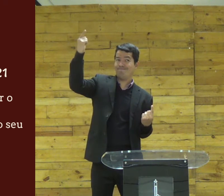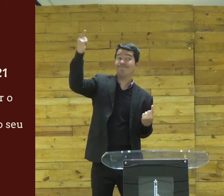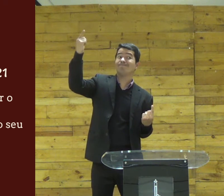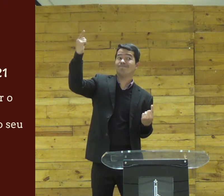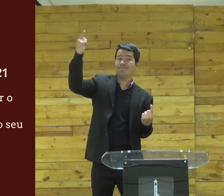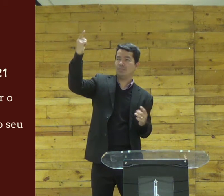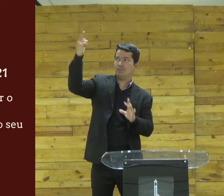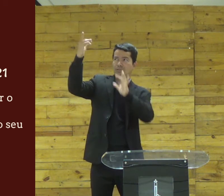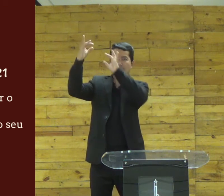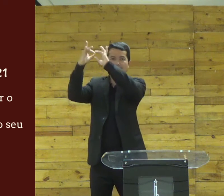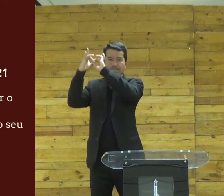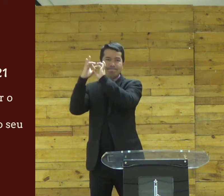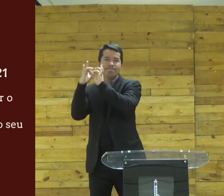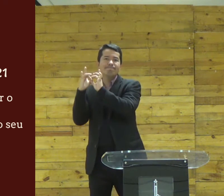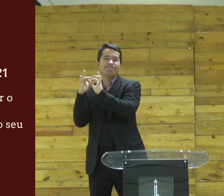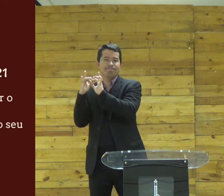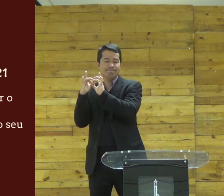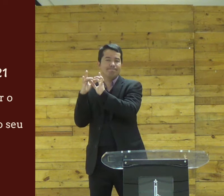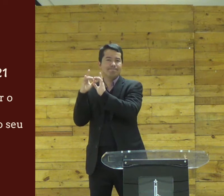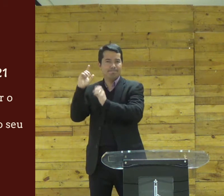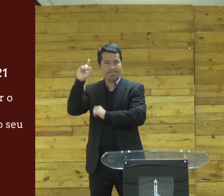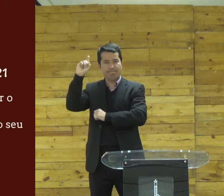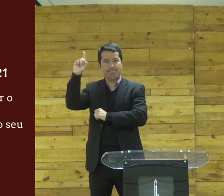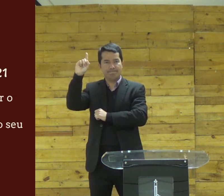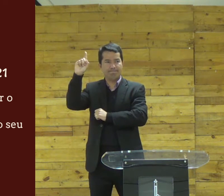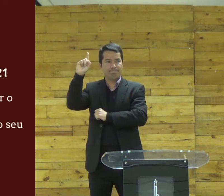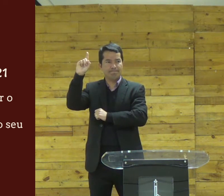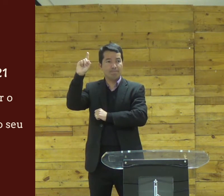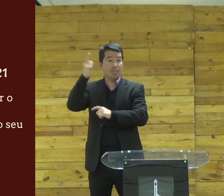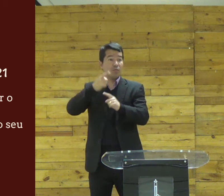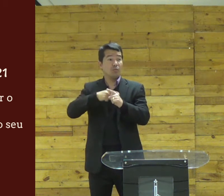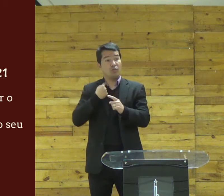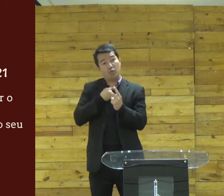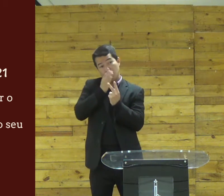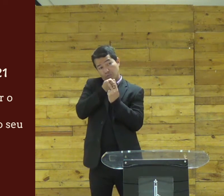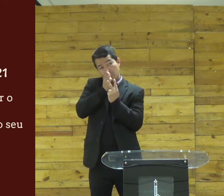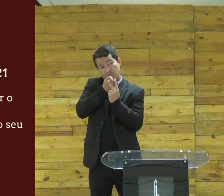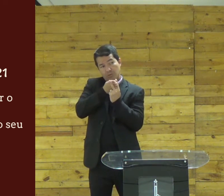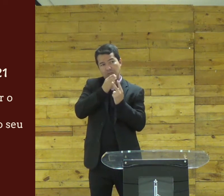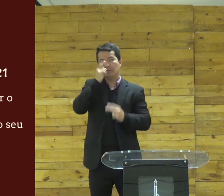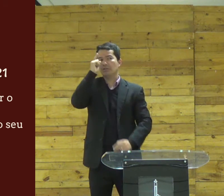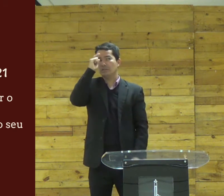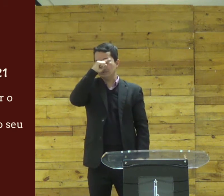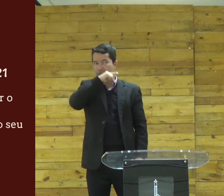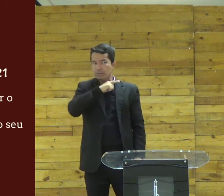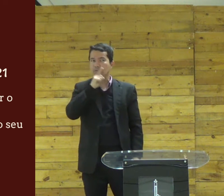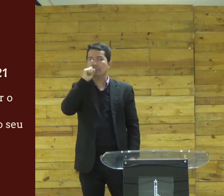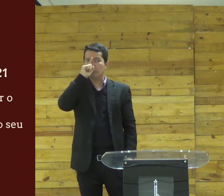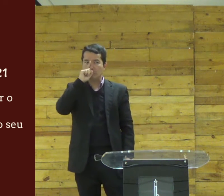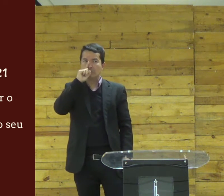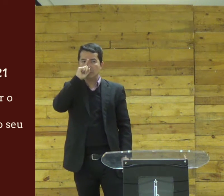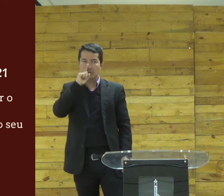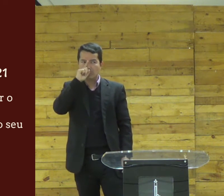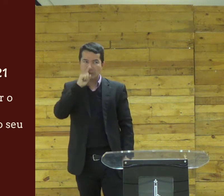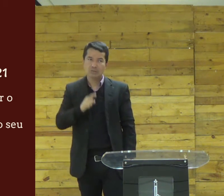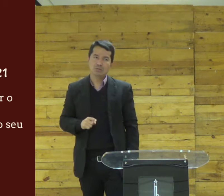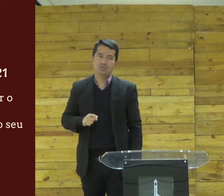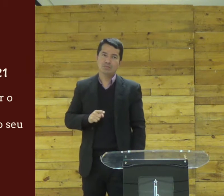e é muito perigoso você estar dividido esteja sempre unido com Deus não deixe uma pessoa meia cara meia boca